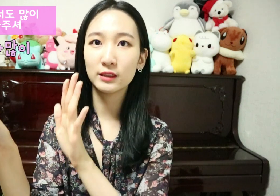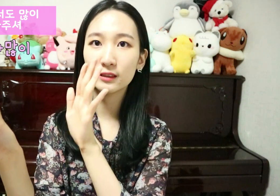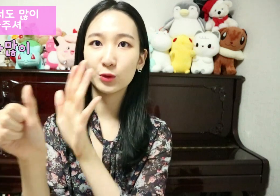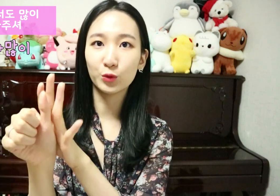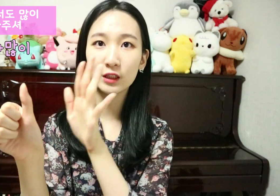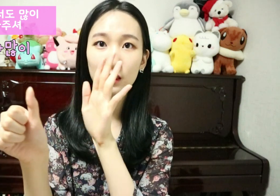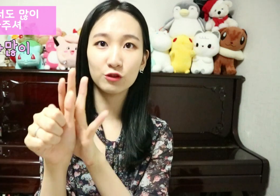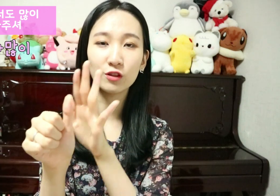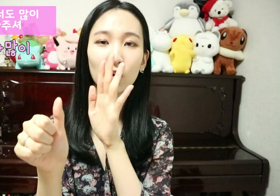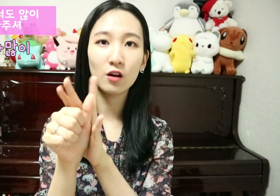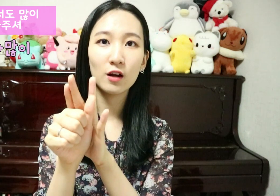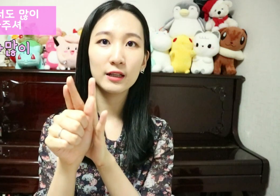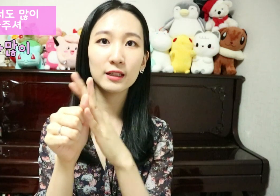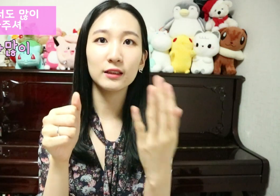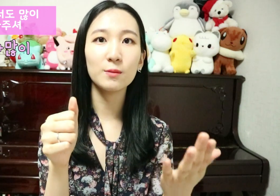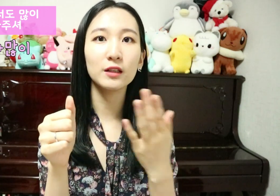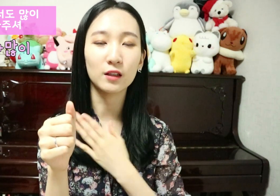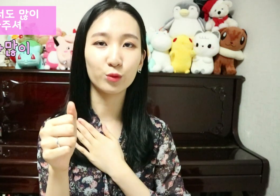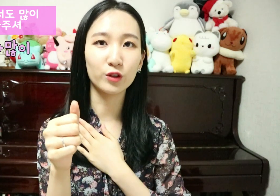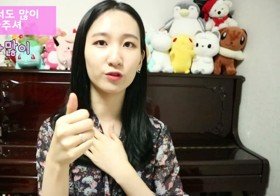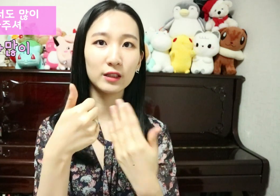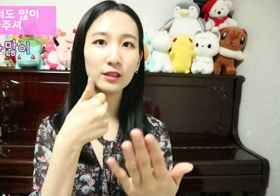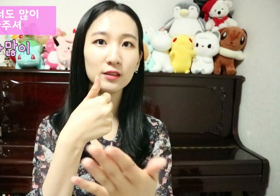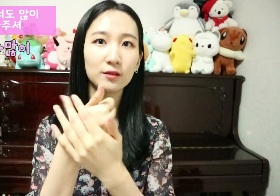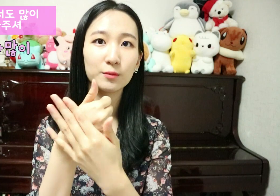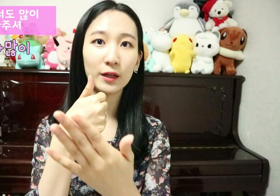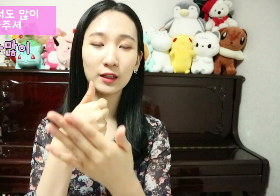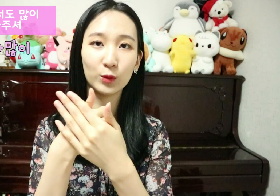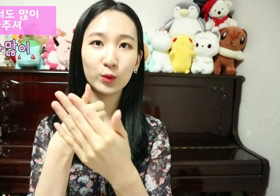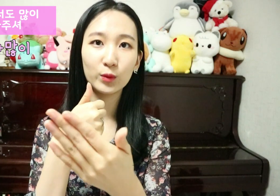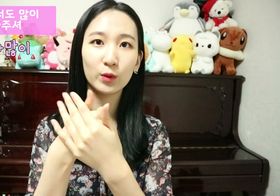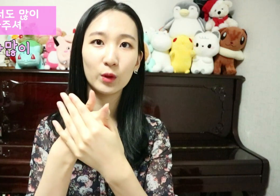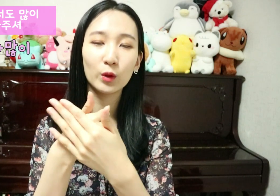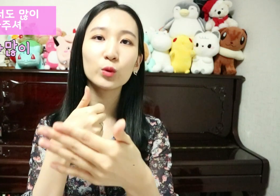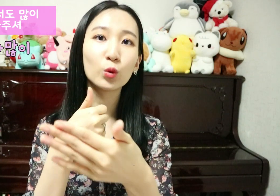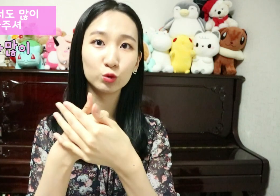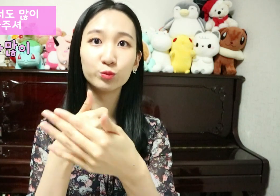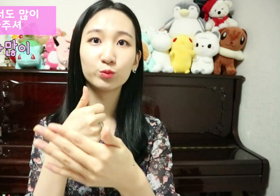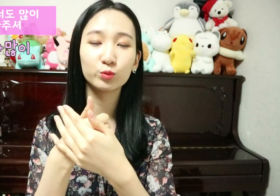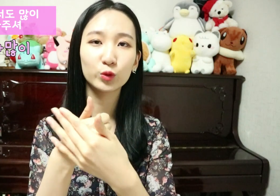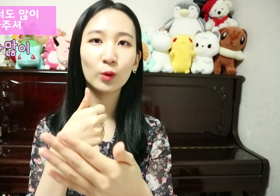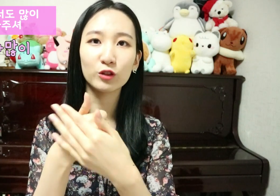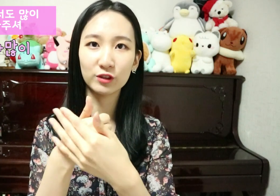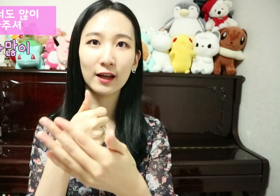두기를 치고요 상대방이 나를 도와줄 때는 반대로 동 도와주다